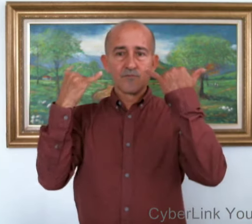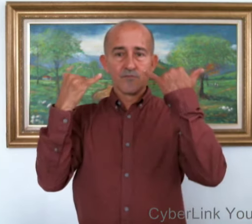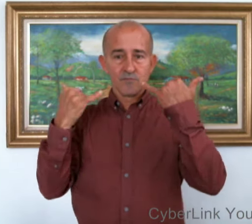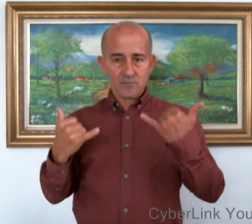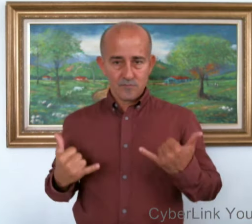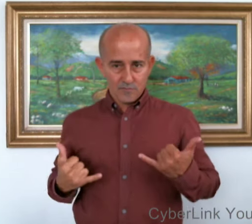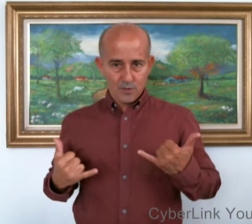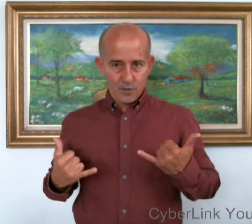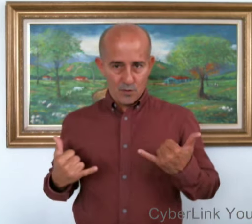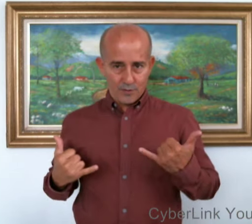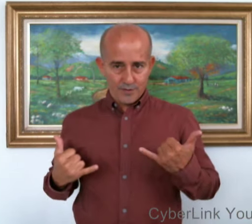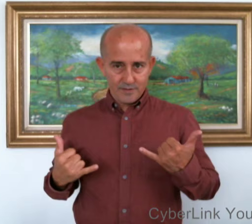Hoy.